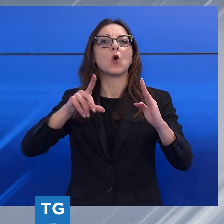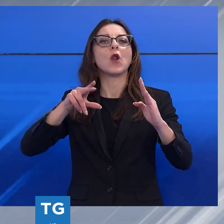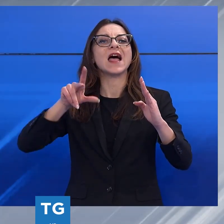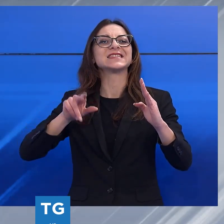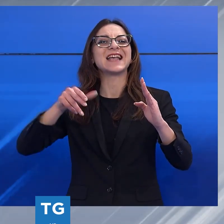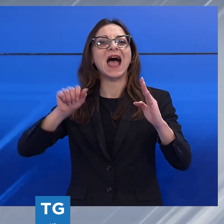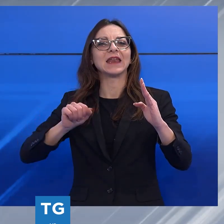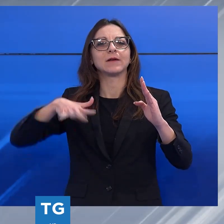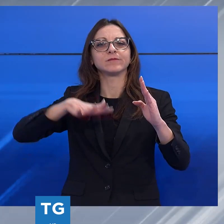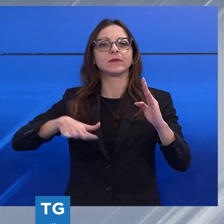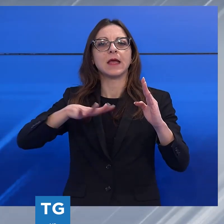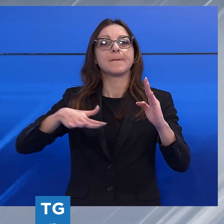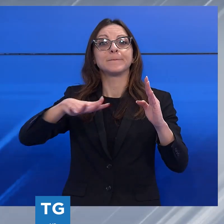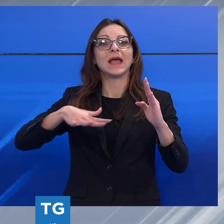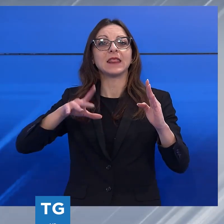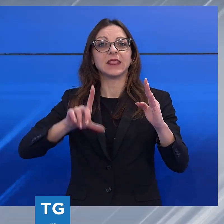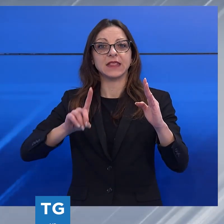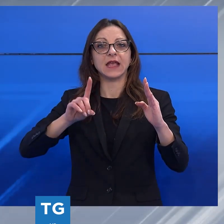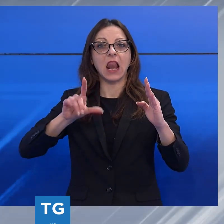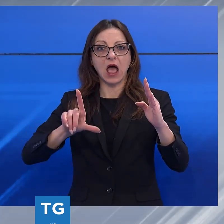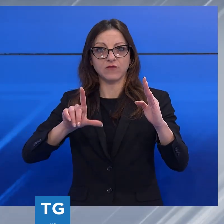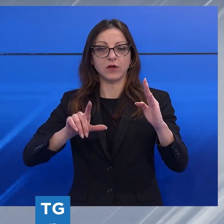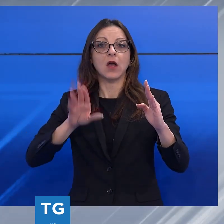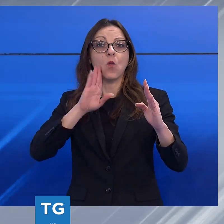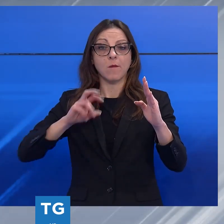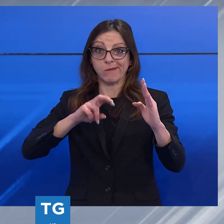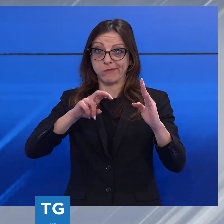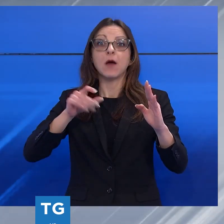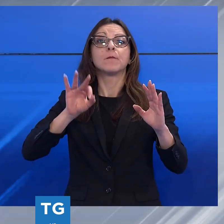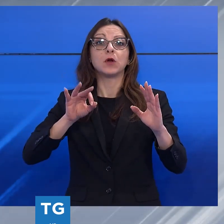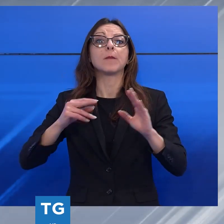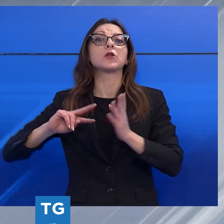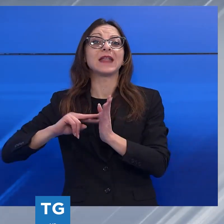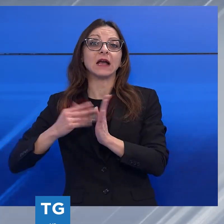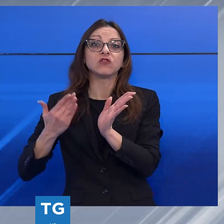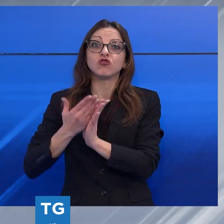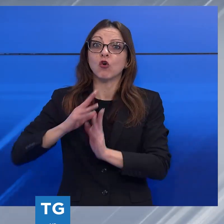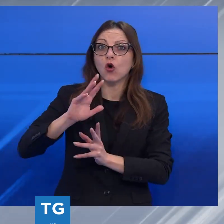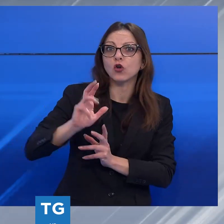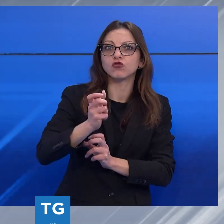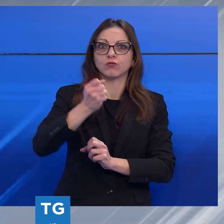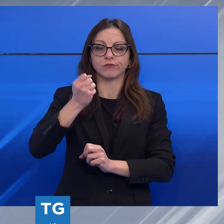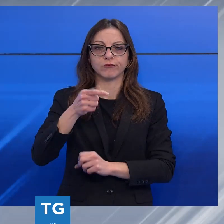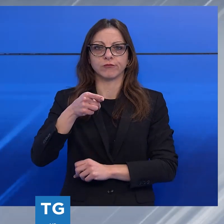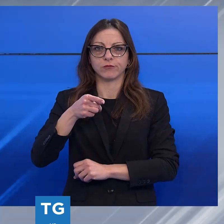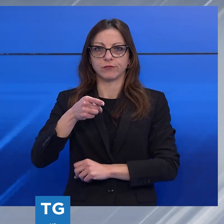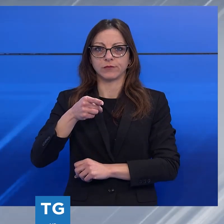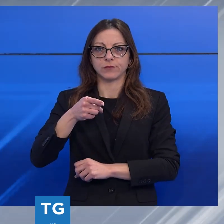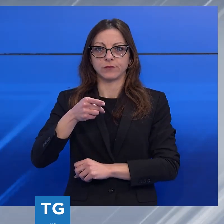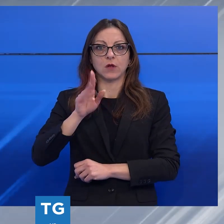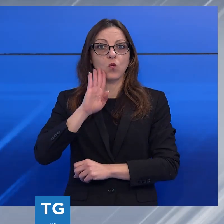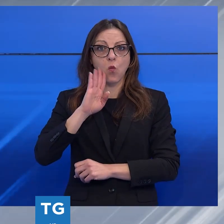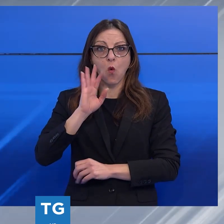località Pian di Lago. L'escursionista è stato recuperato dai tecnici del soccorso alpino e speriologico toscano. È stato